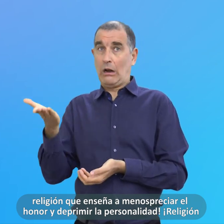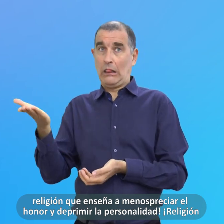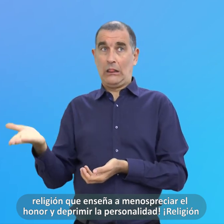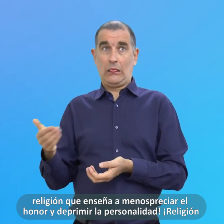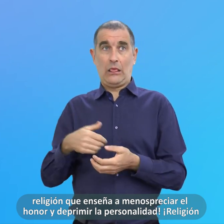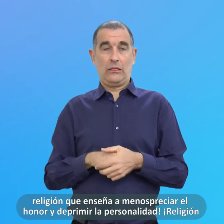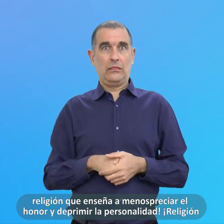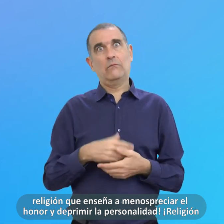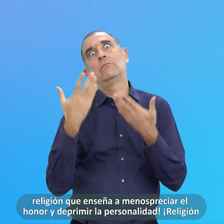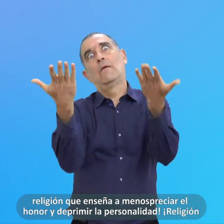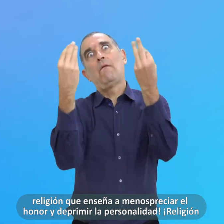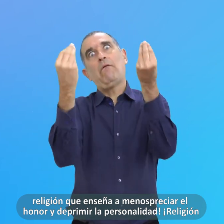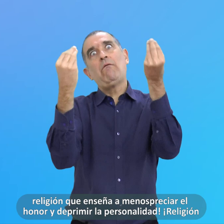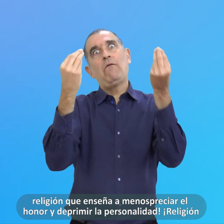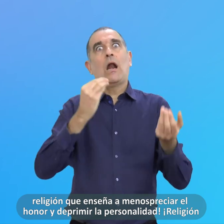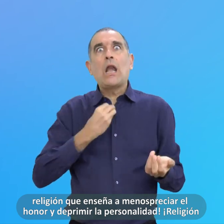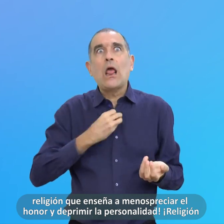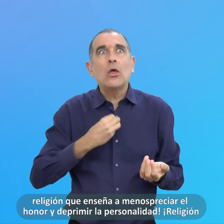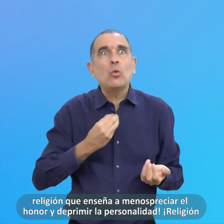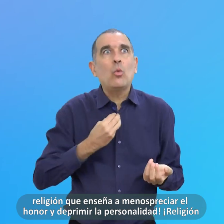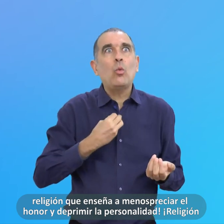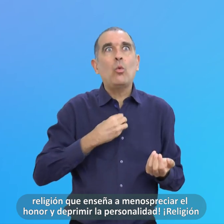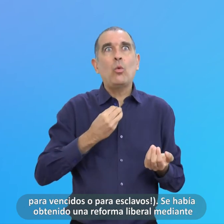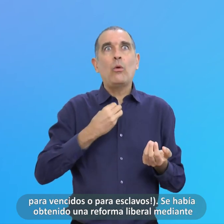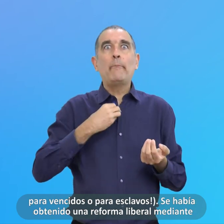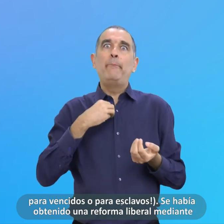Religión Religión Para Vencidos O Para Esclavos